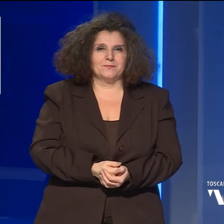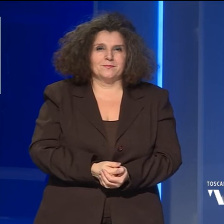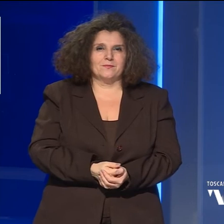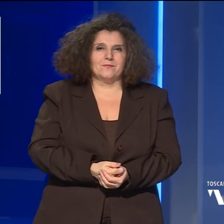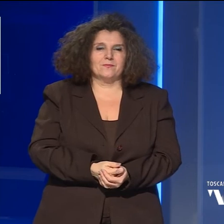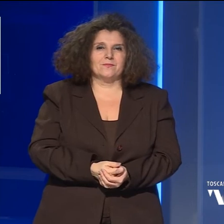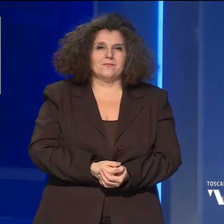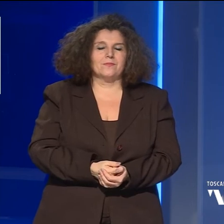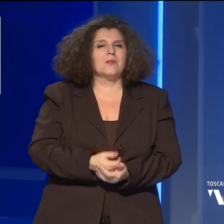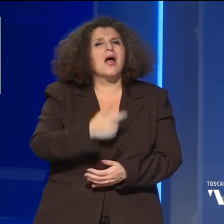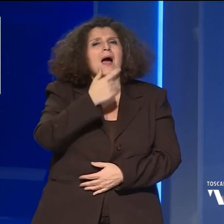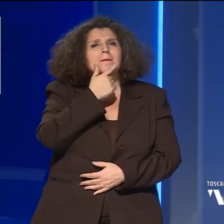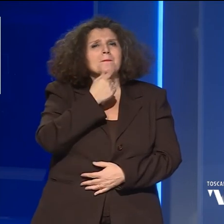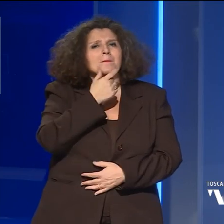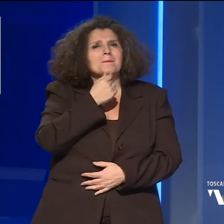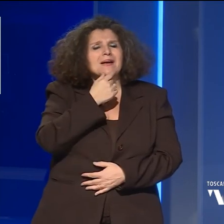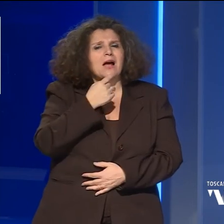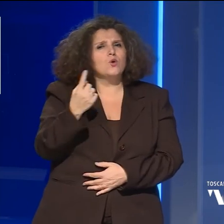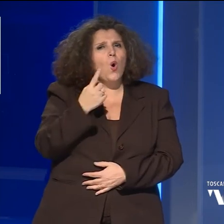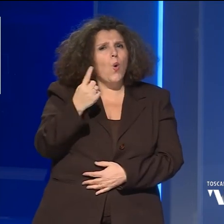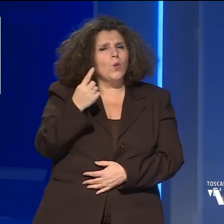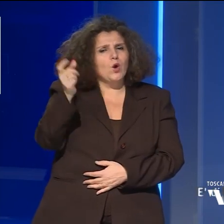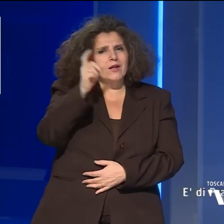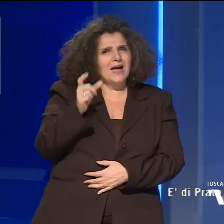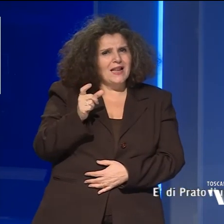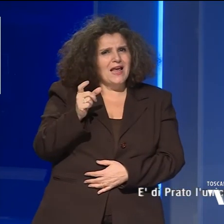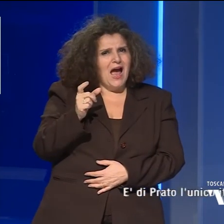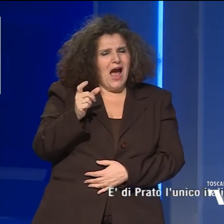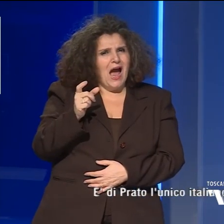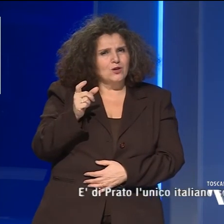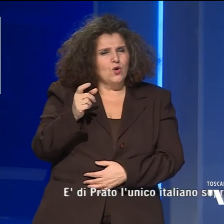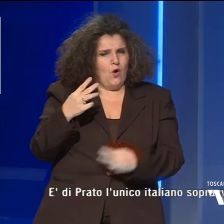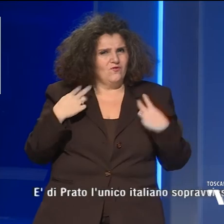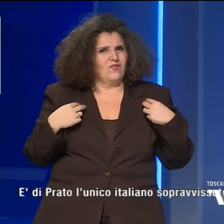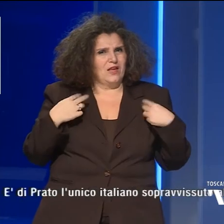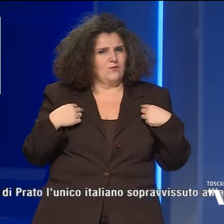Ed è di Prato l'unico italiano sopravvissuto all'agguato in Congo.